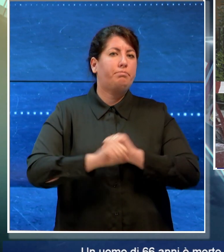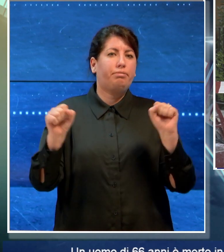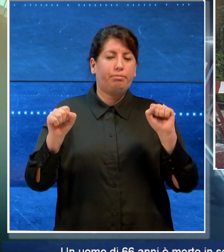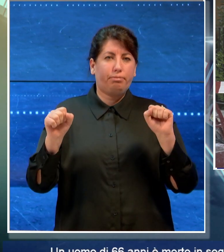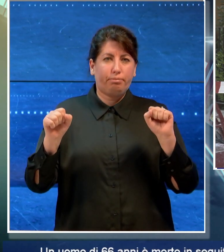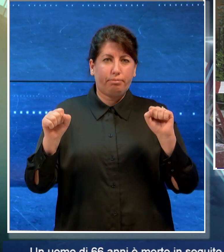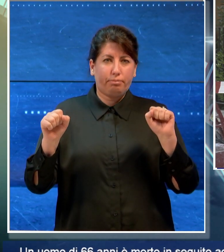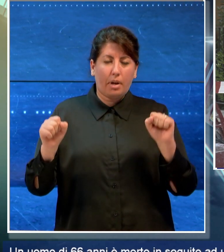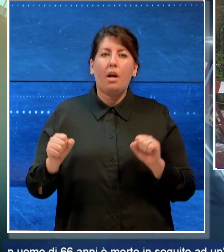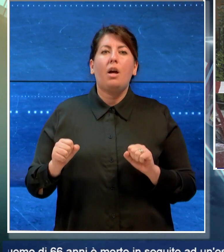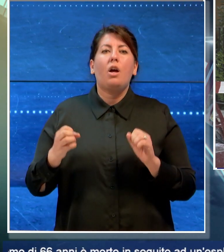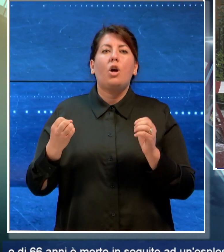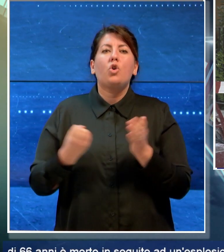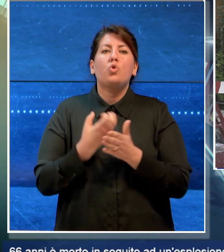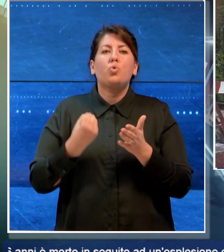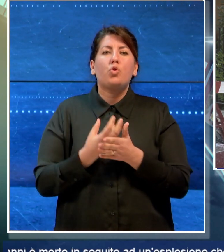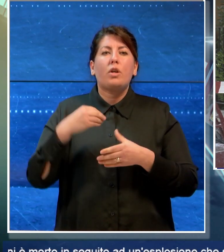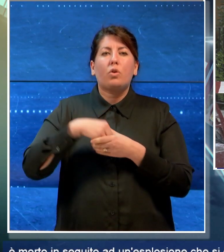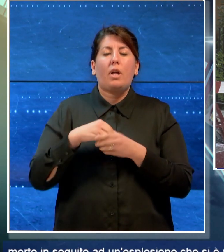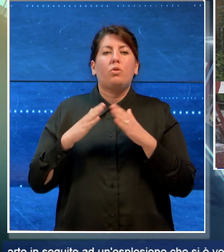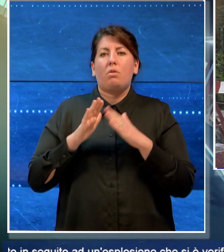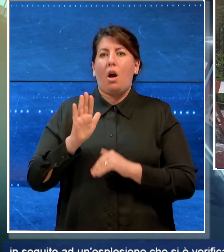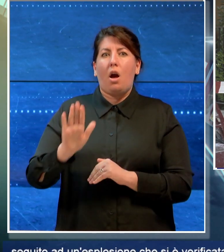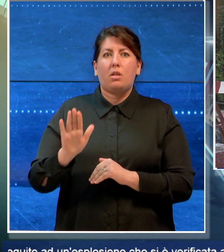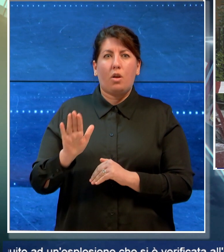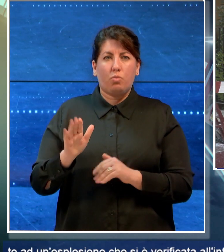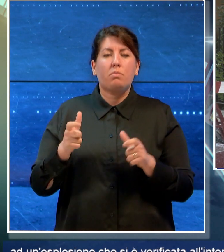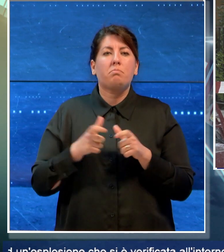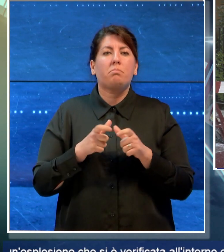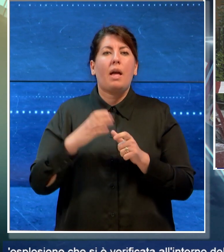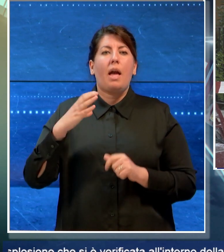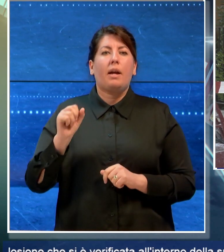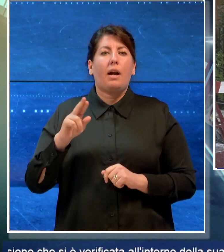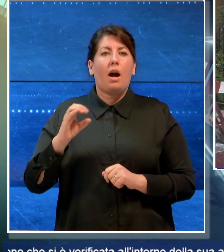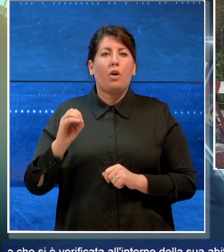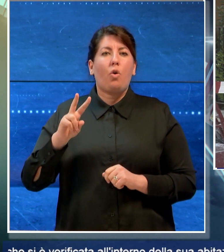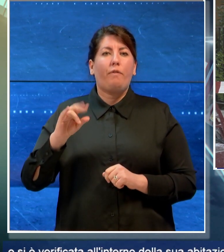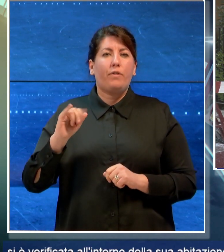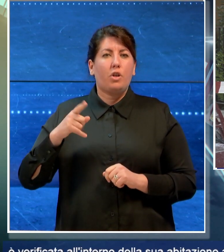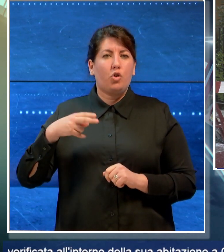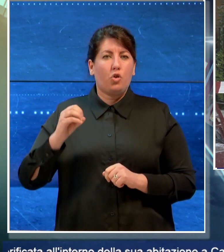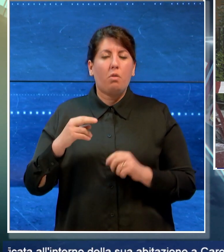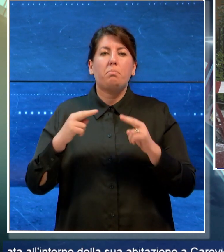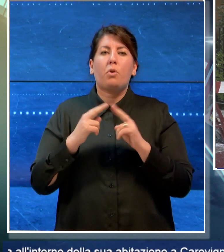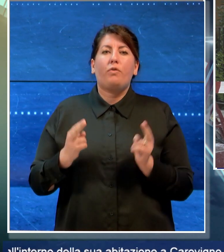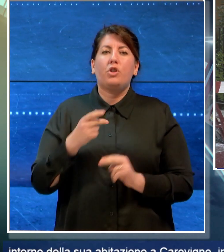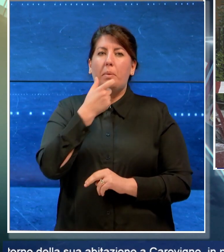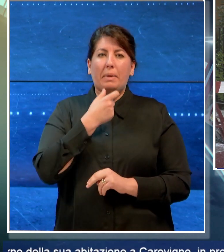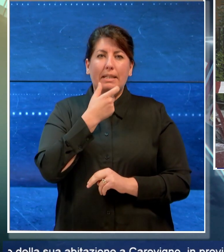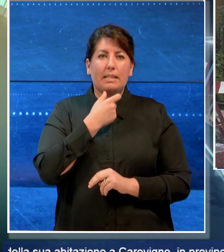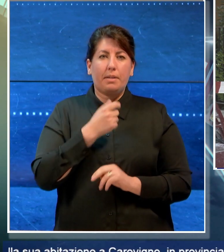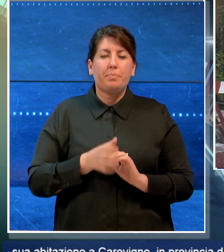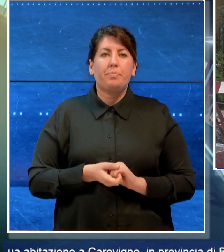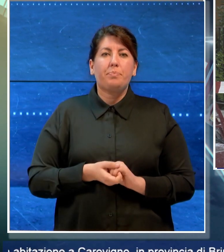è verificata nella sua abitazione a Carovigno in provincia di Brindisi.